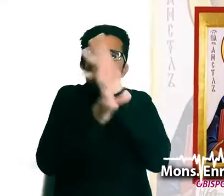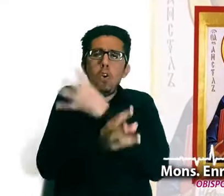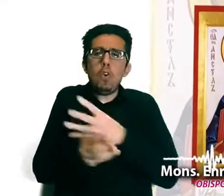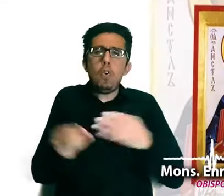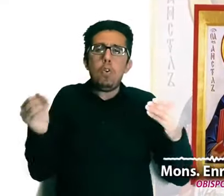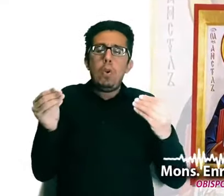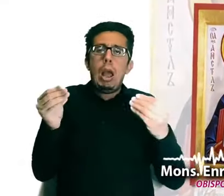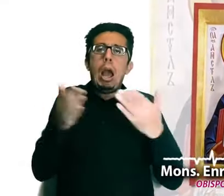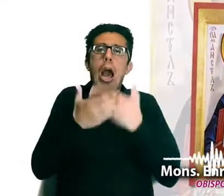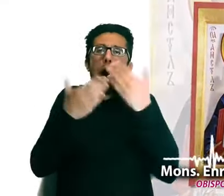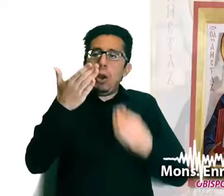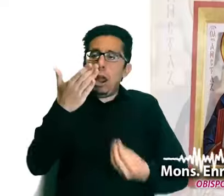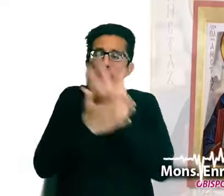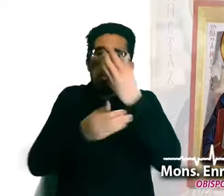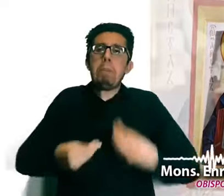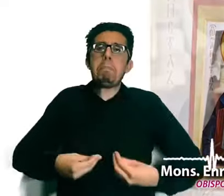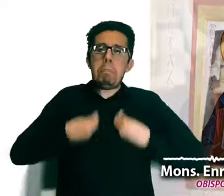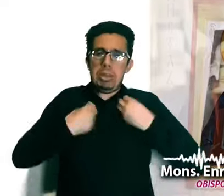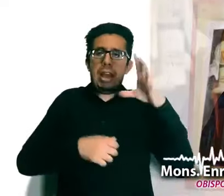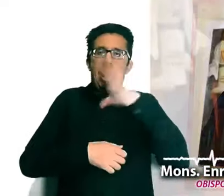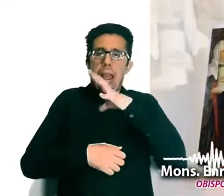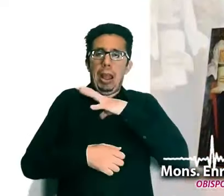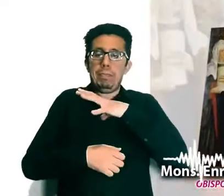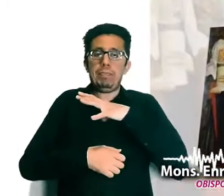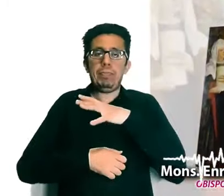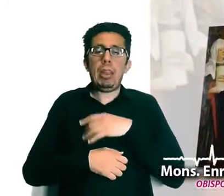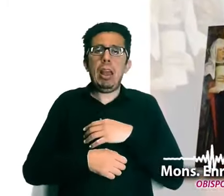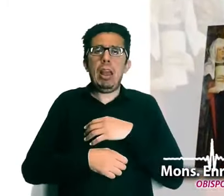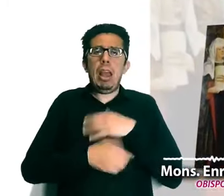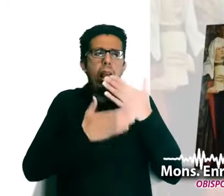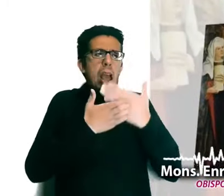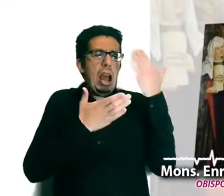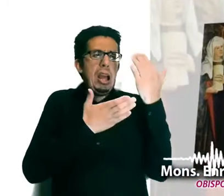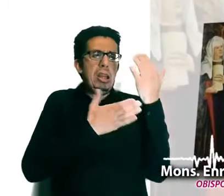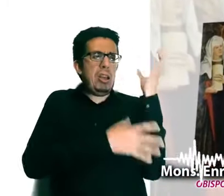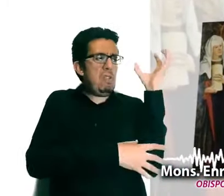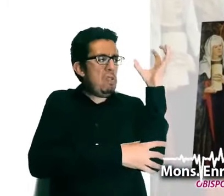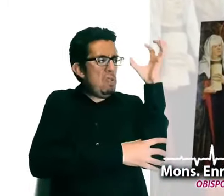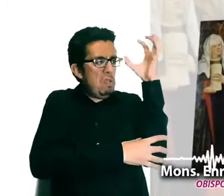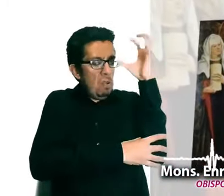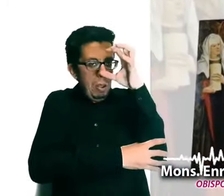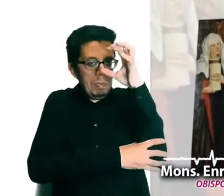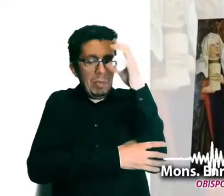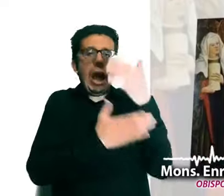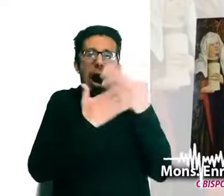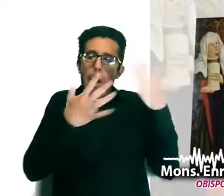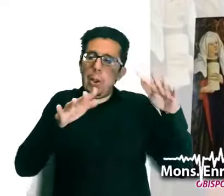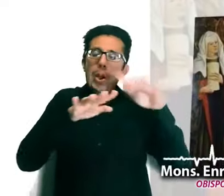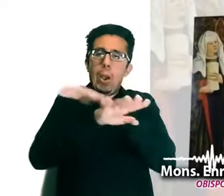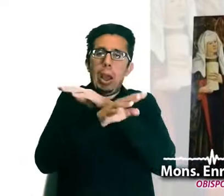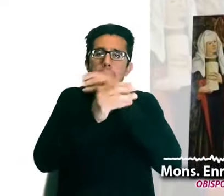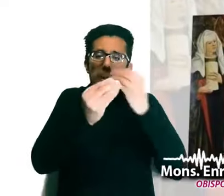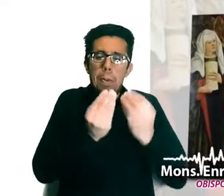nuevo mundo. Una nueva primavera va brotando de los añosos troncos que parecían perdidos.